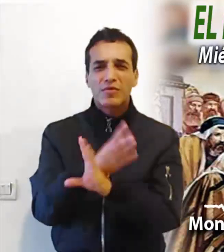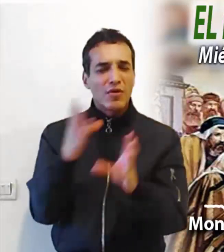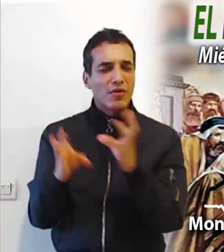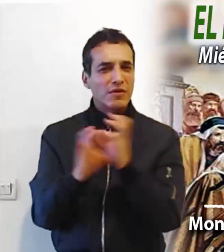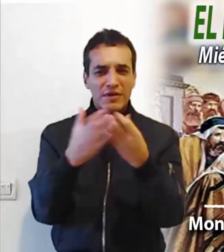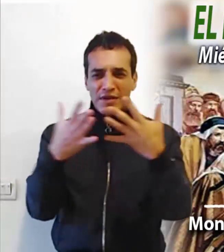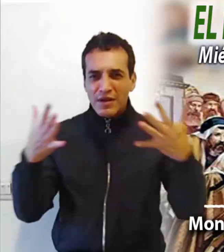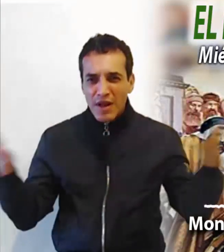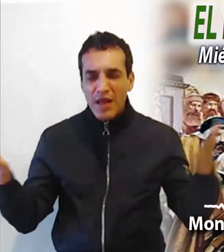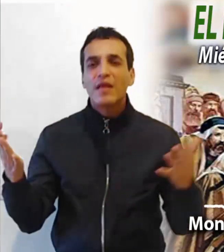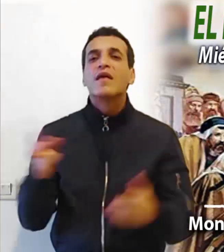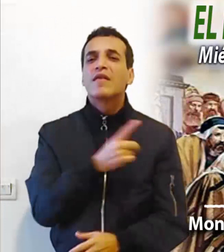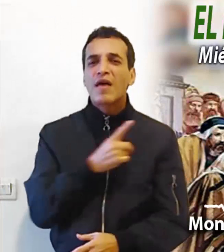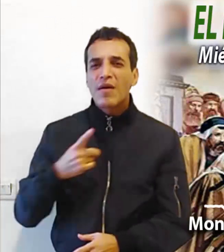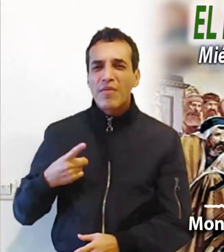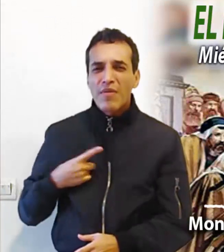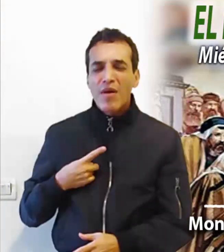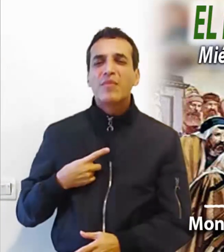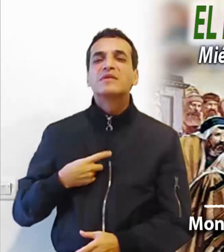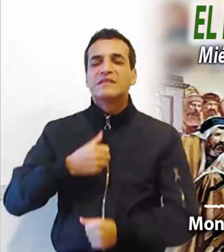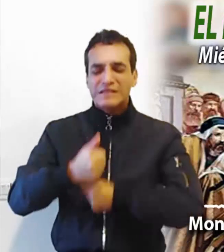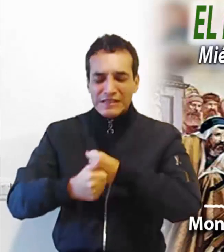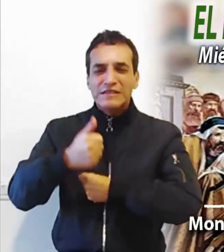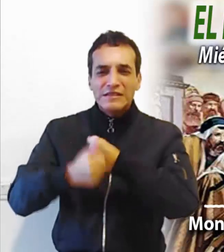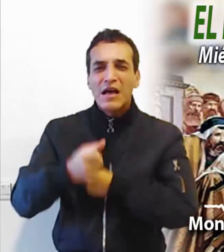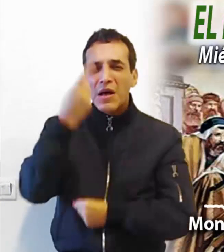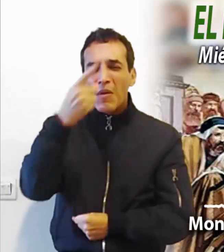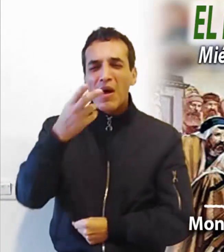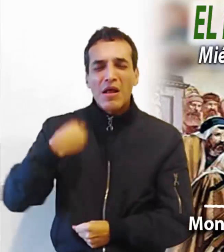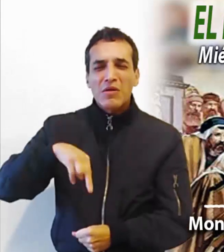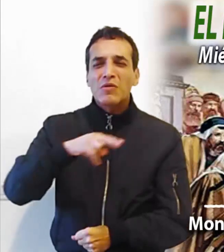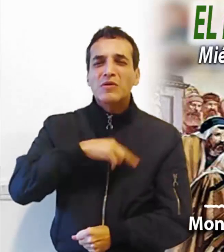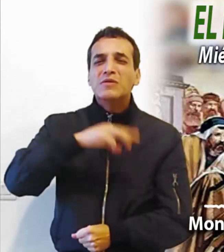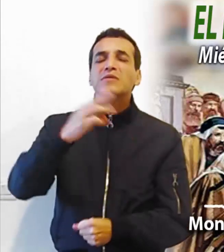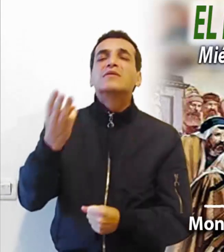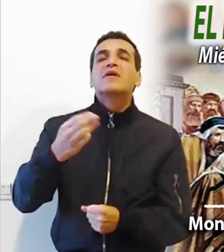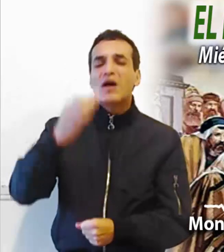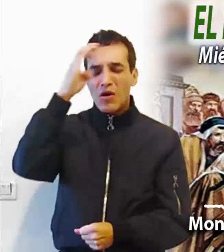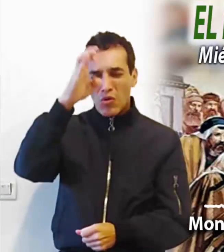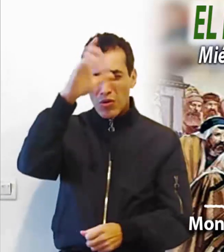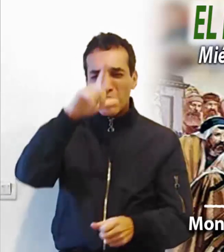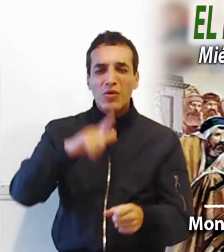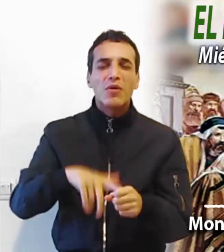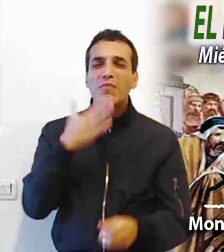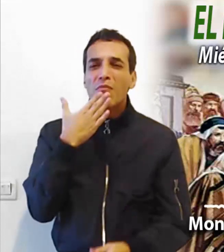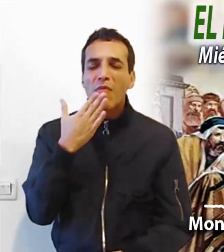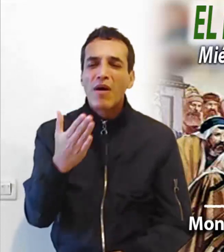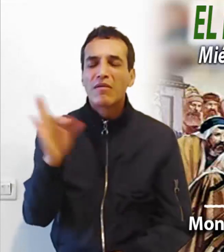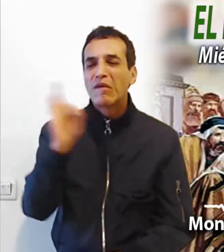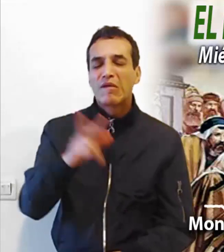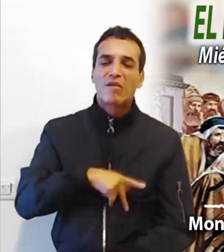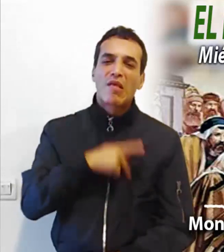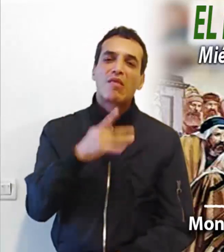para hacer presente el Evangelio en nuestro mundo y en nuestra cultura, estaríamos ciertamente desanimados